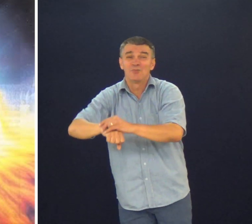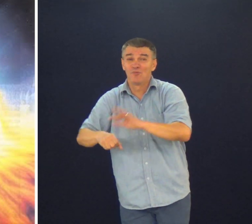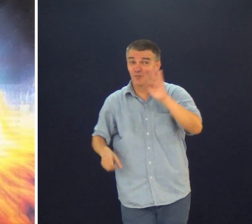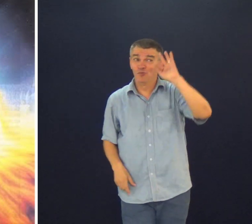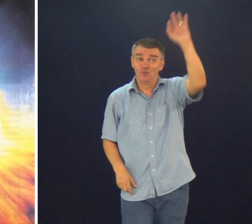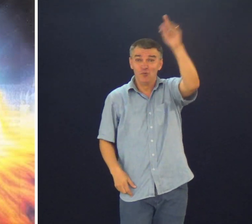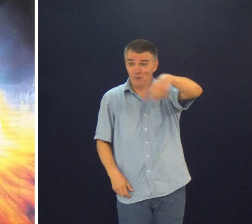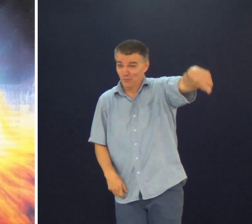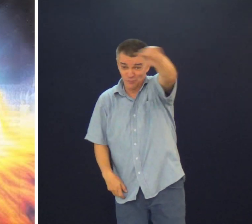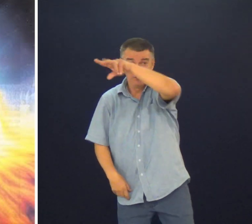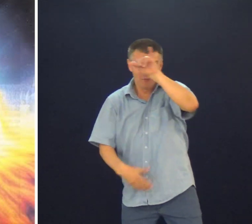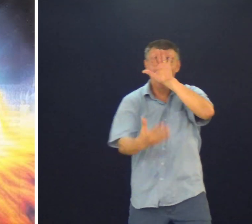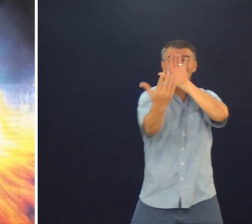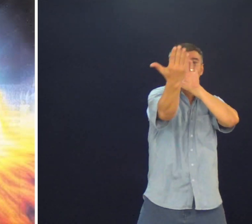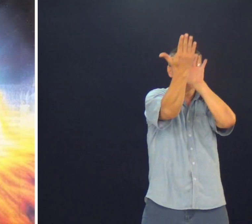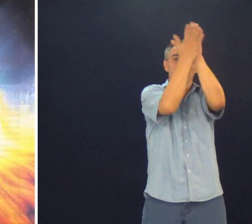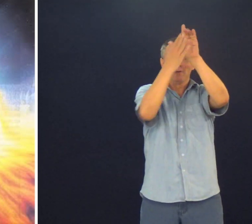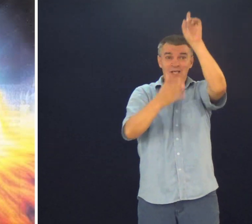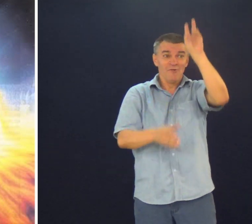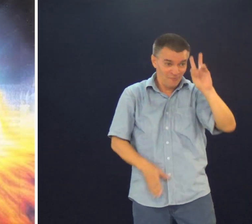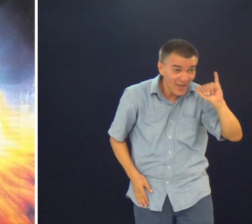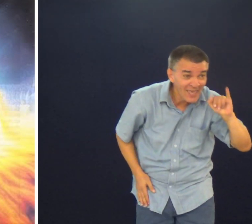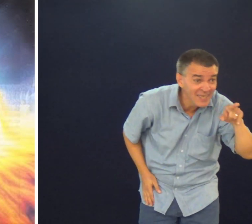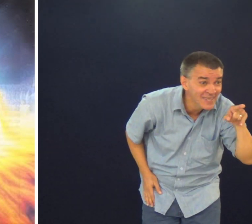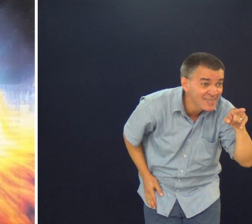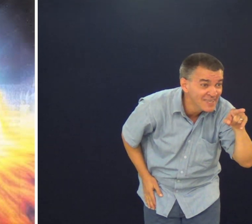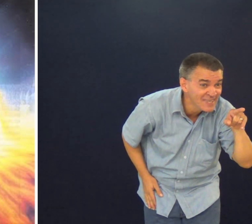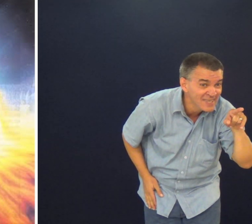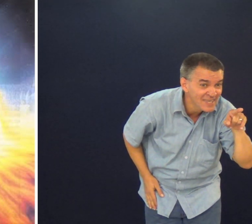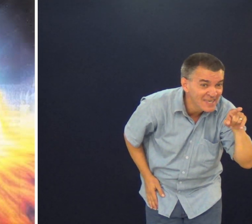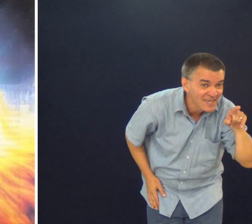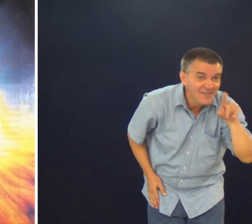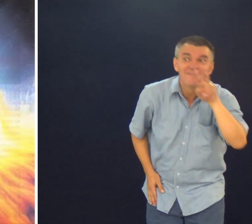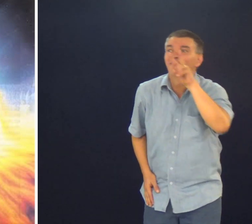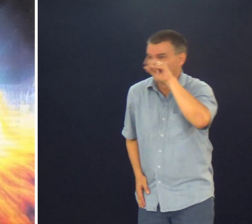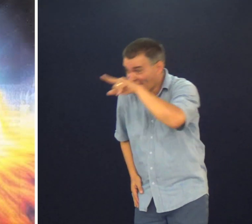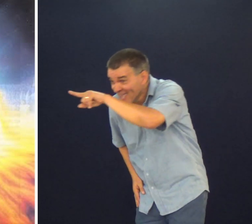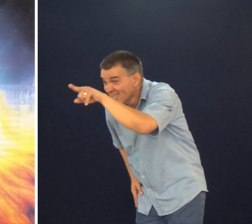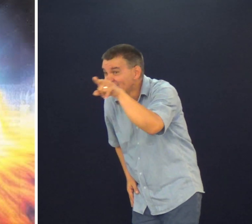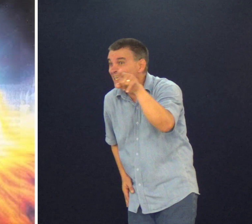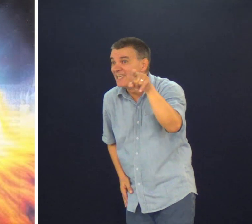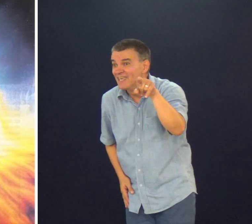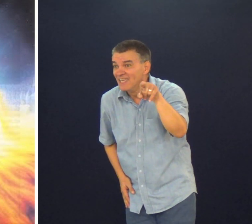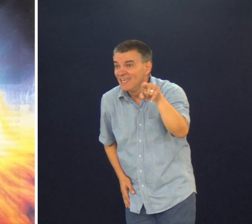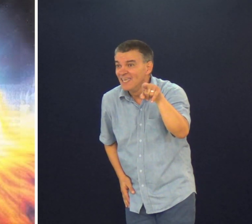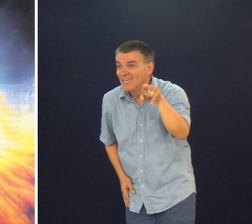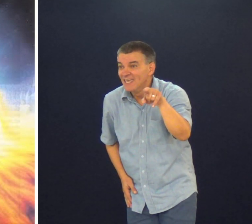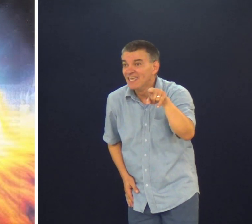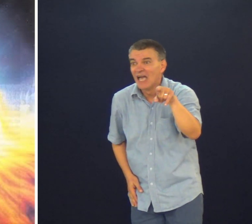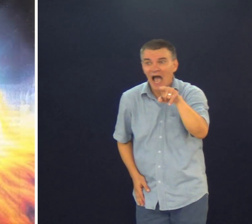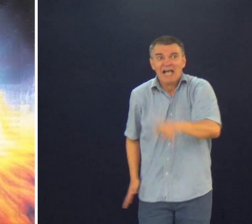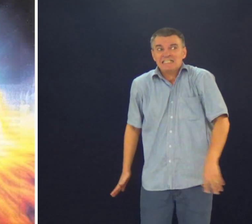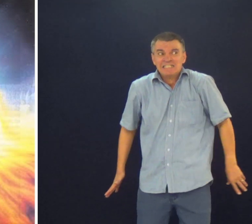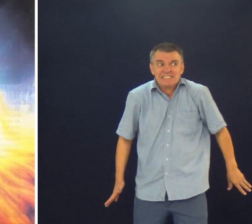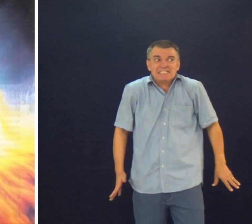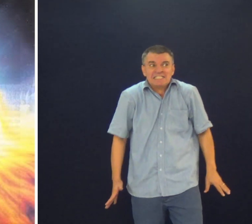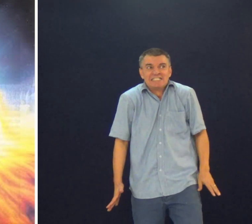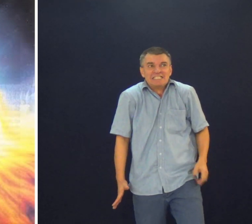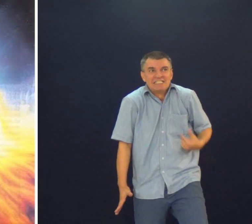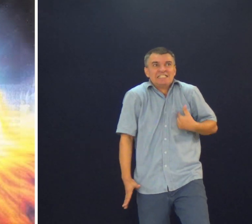Toma bastante cuidado Porque um dia você vai ficar Diante de Deus Não vai? Vai Ai